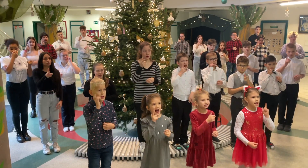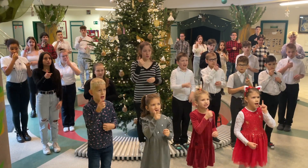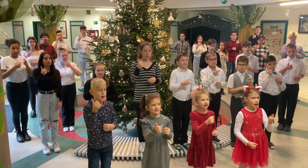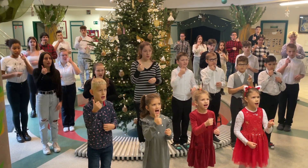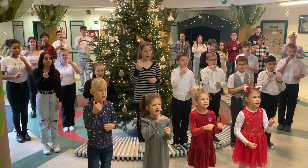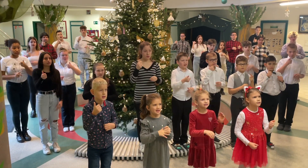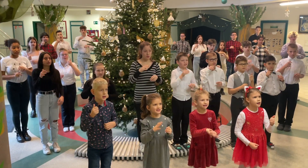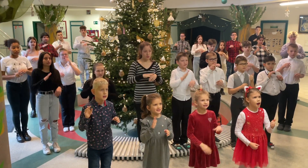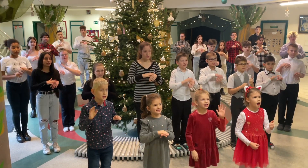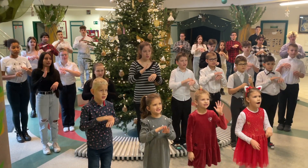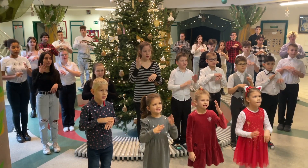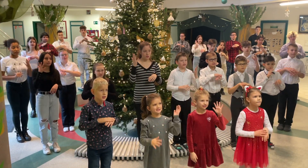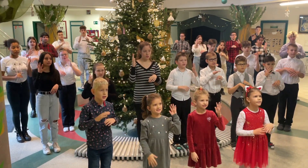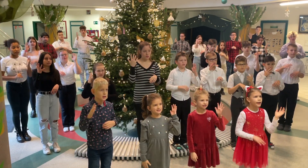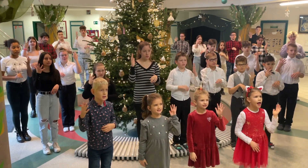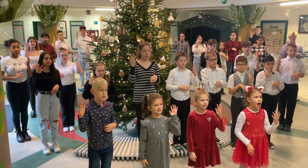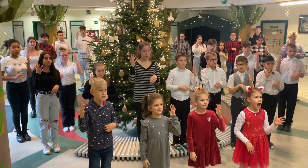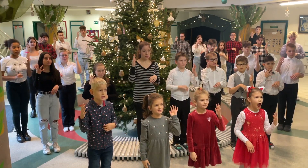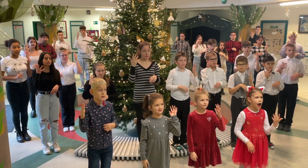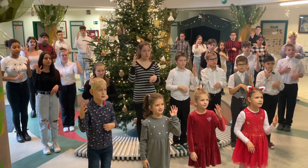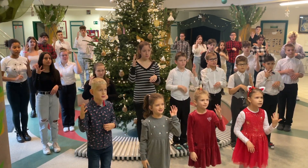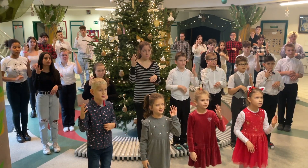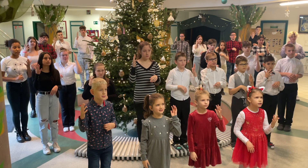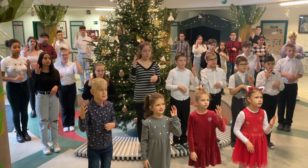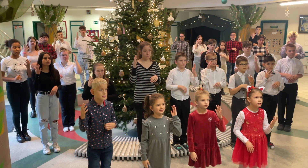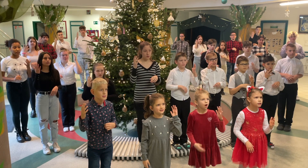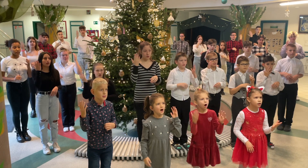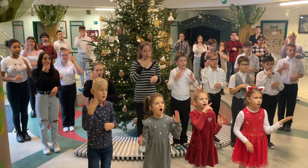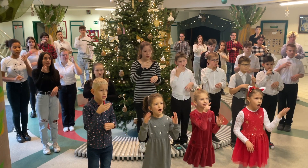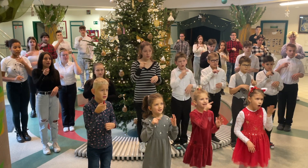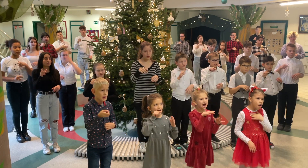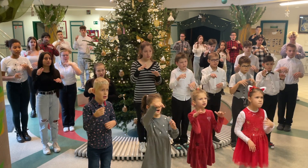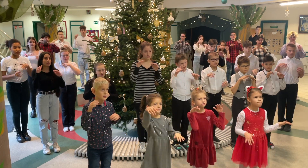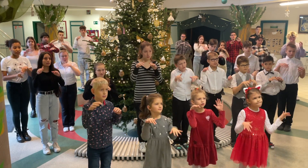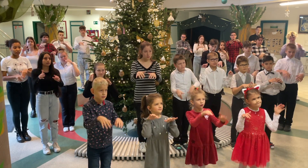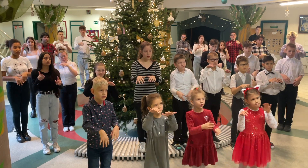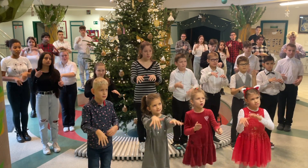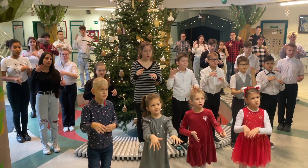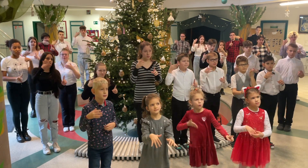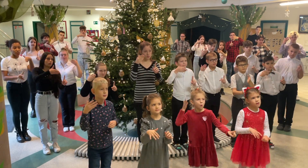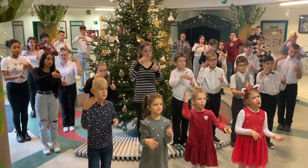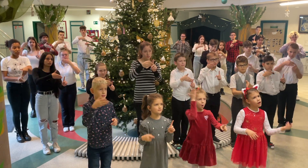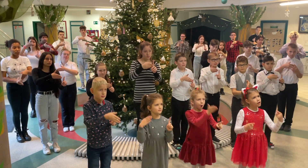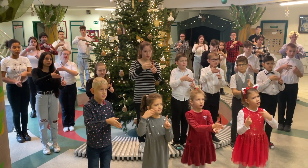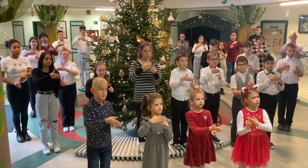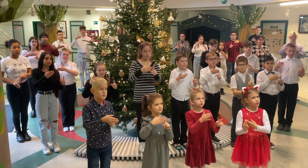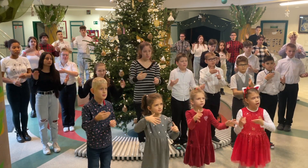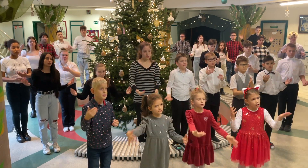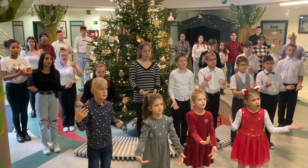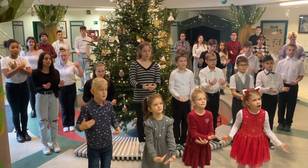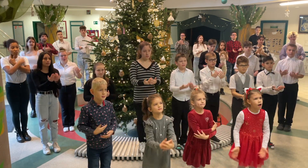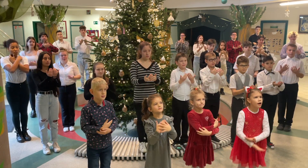kész, mi felét nyúl, és felsegít, ha elesnél.